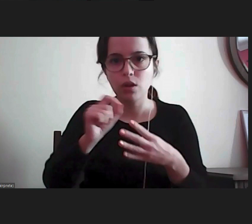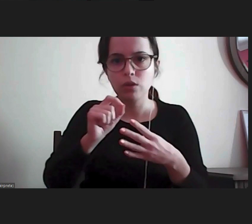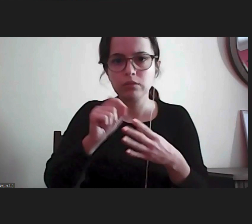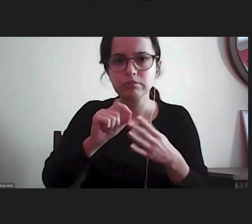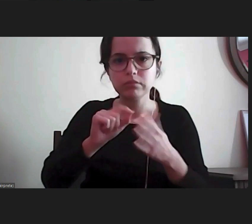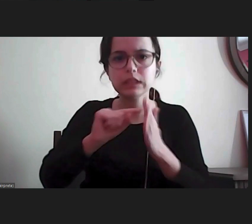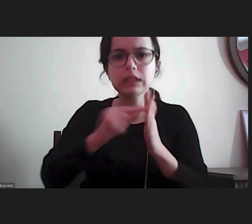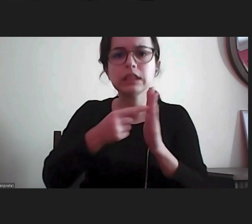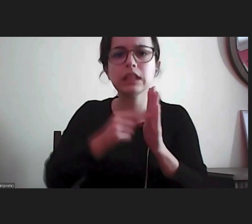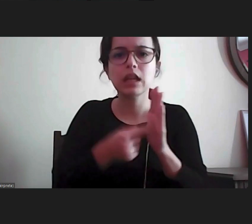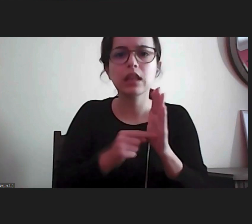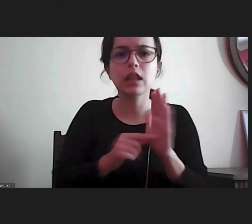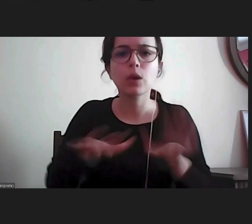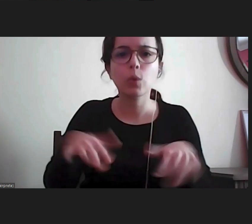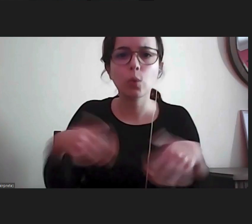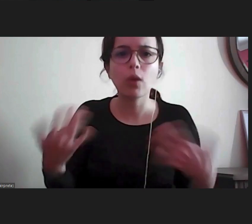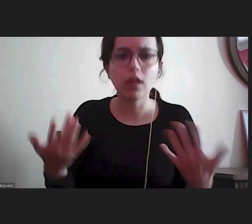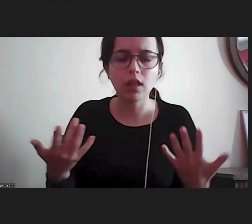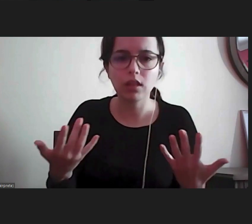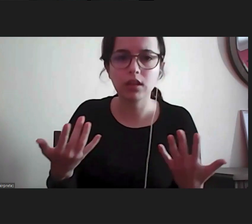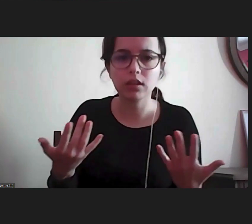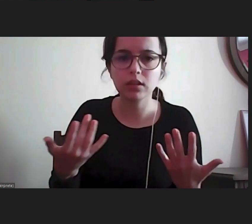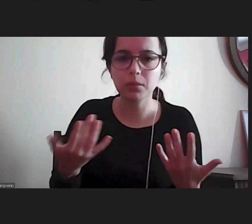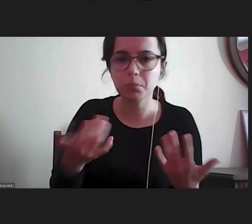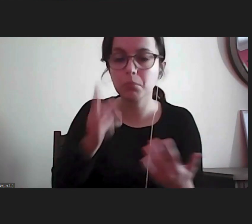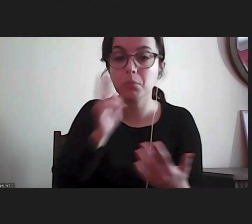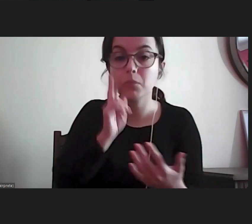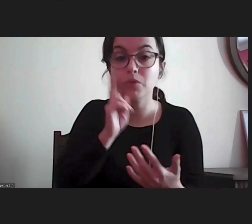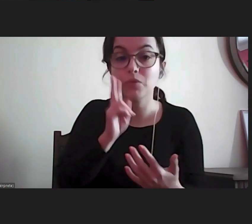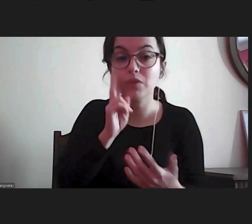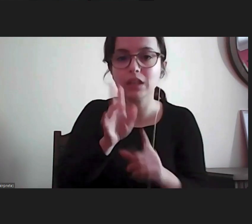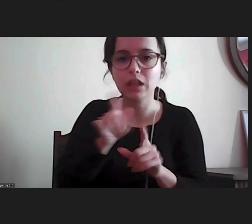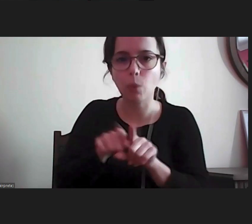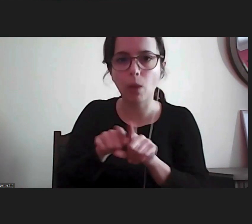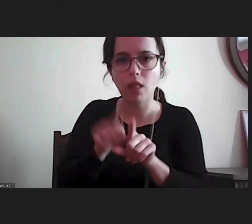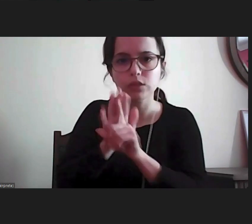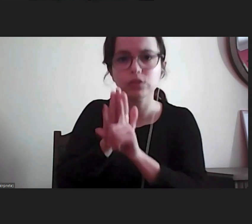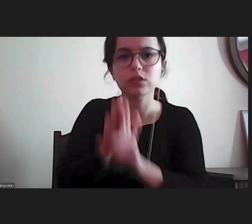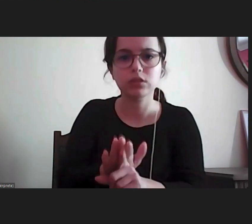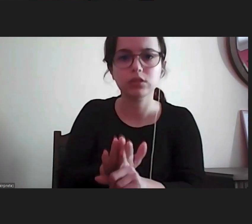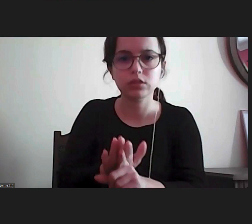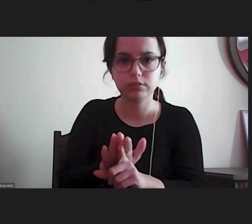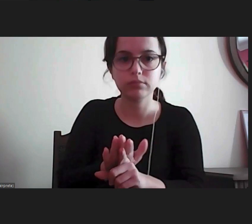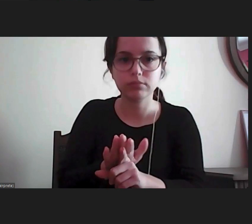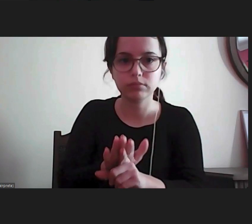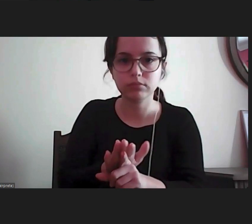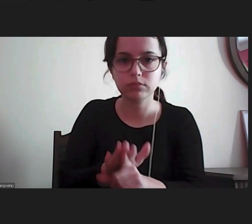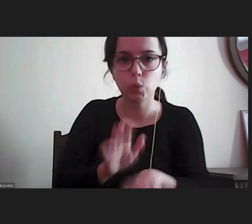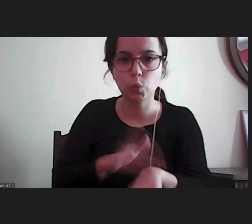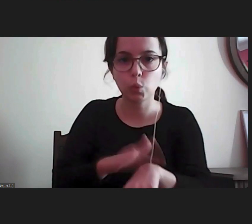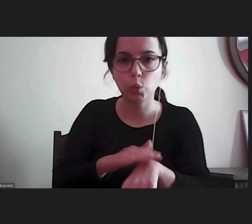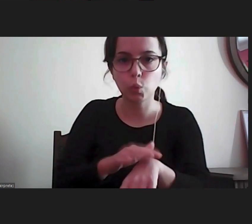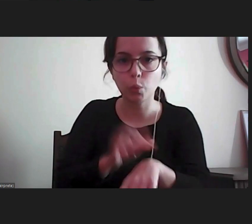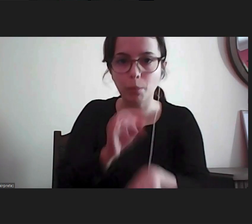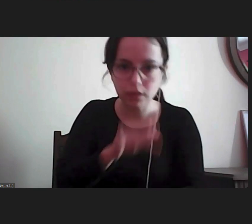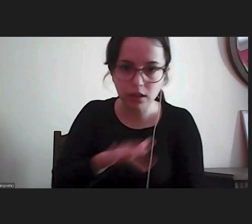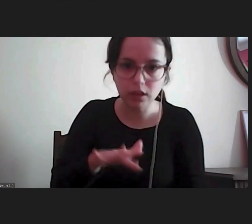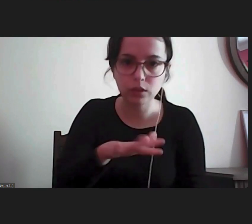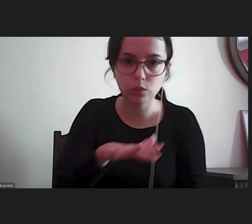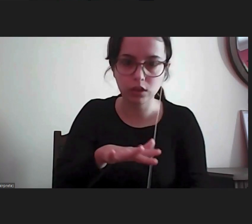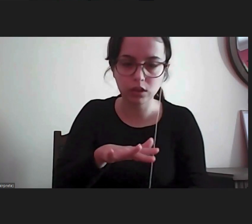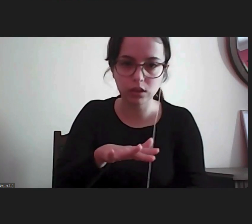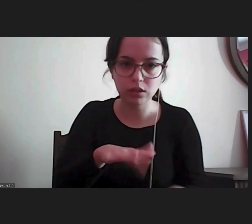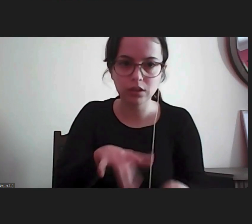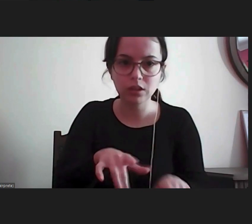era uma situação que se qualificou como de discriminação em razão da origem territorial ela não estava